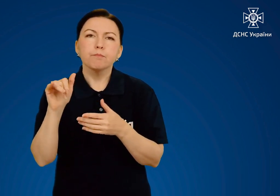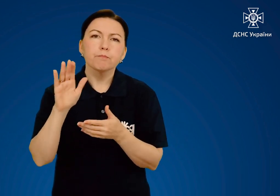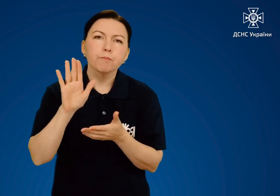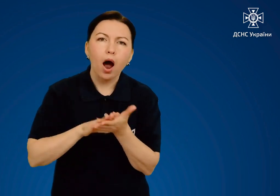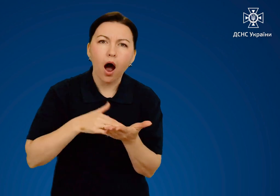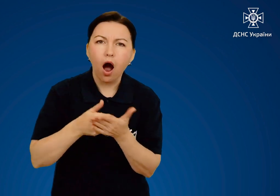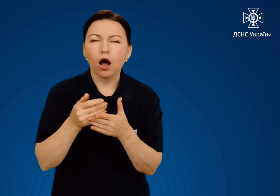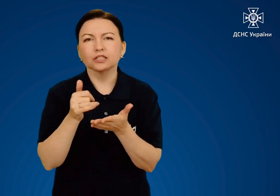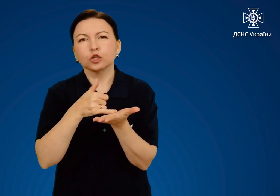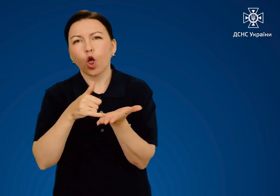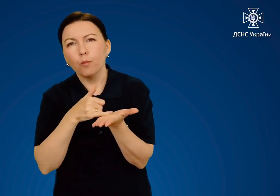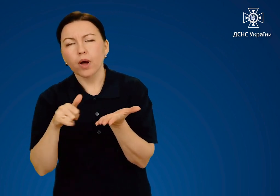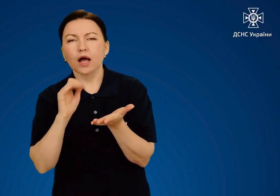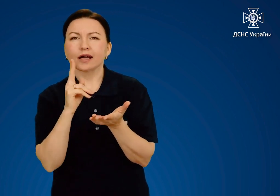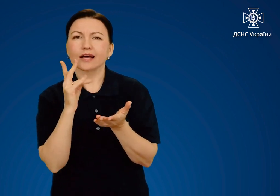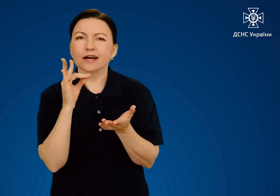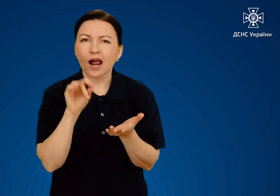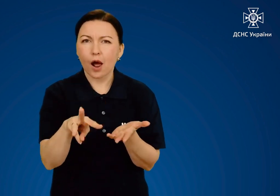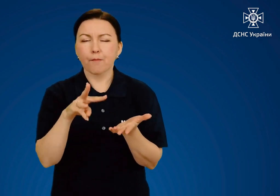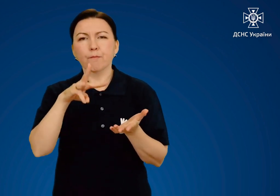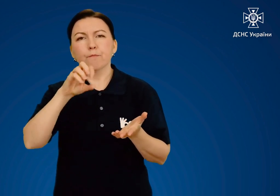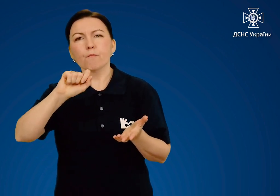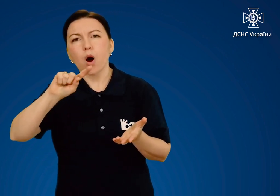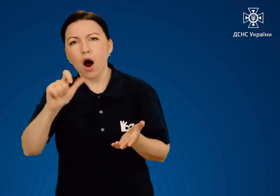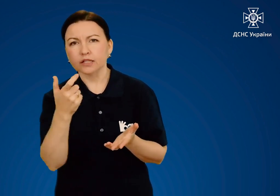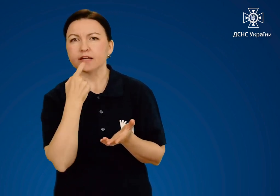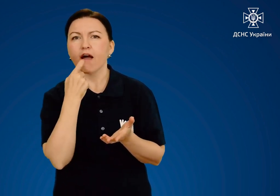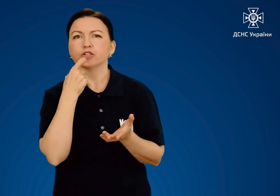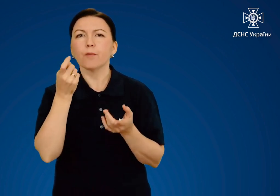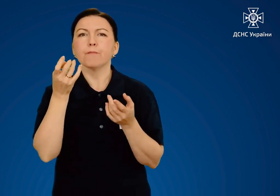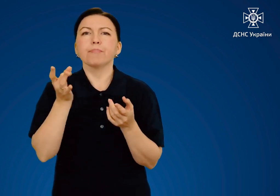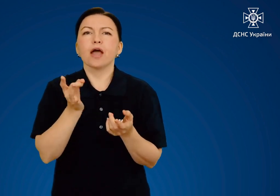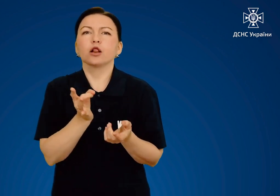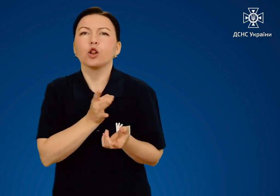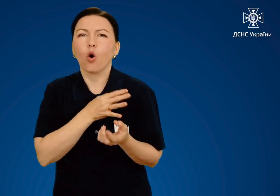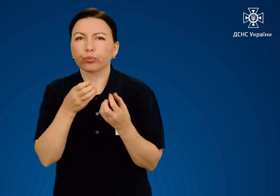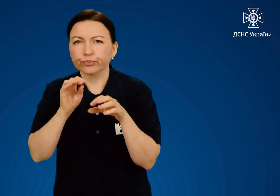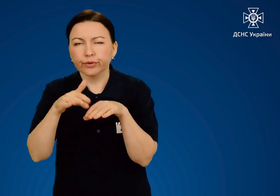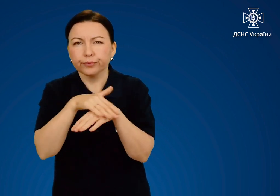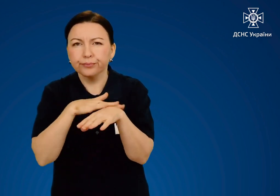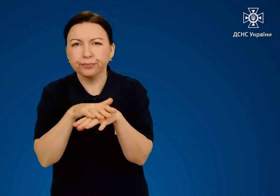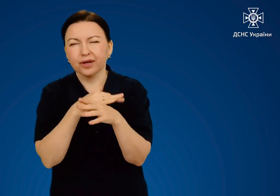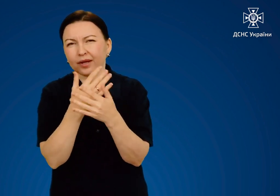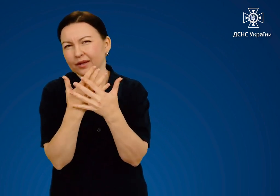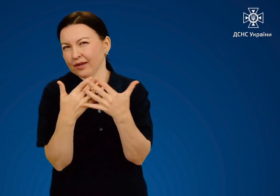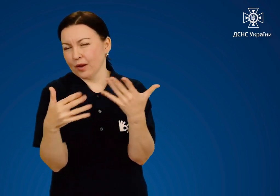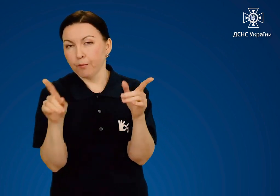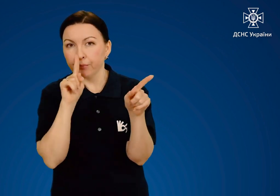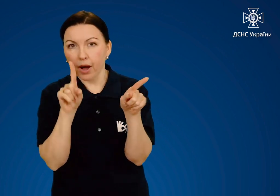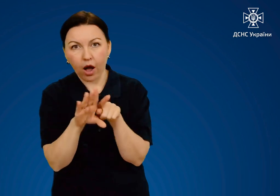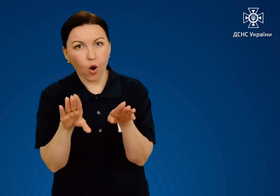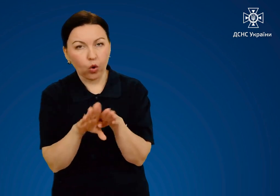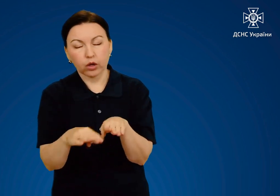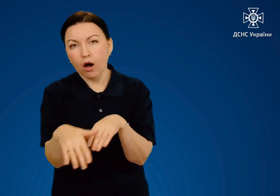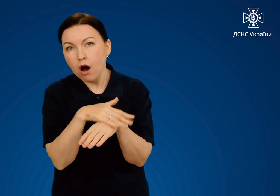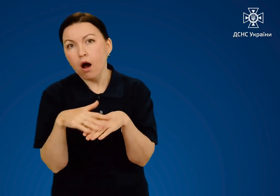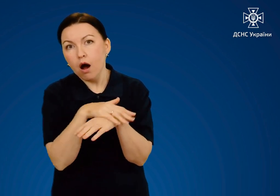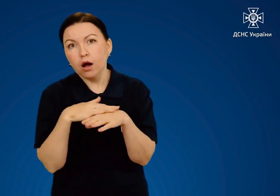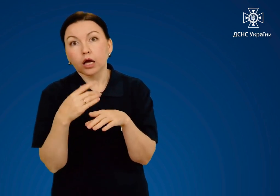ділянки маслом, кремом, маззю, яєчним білком та іншими подібними засобами.